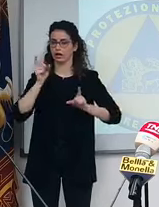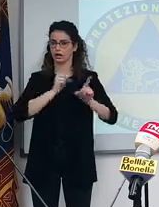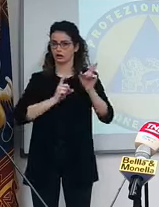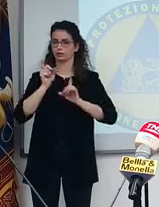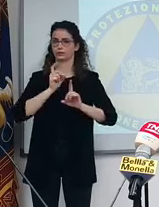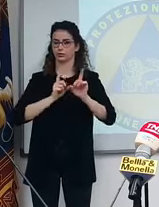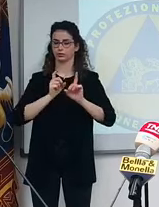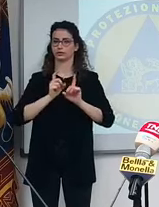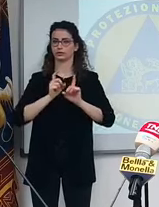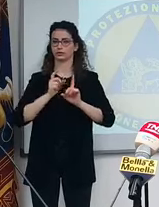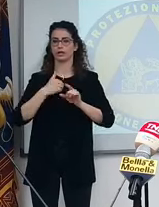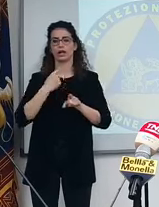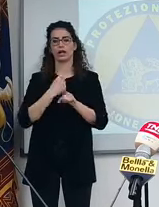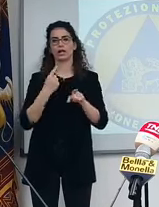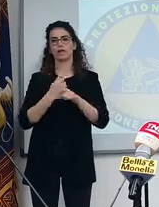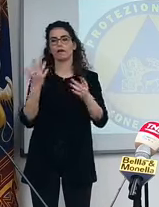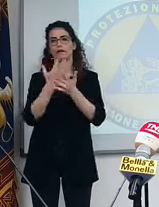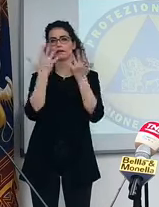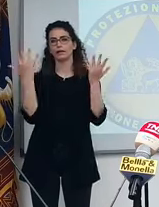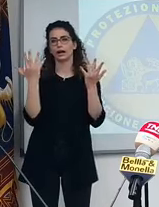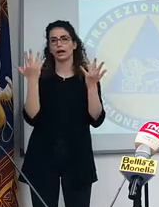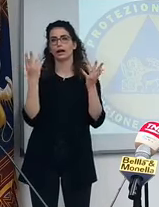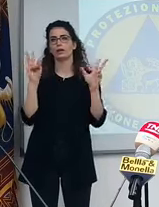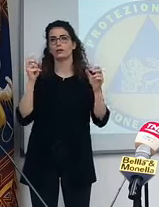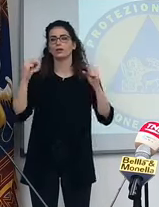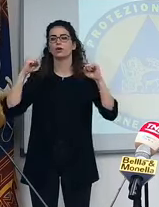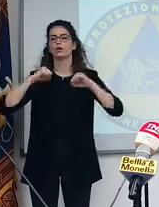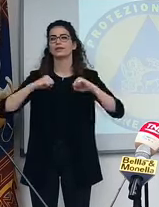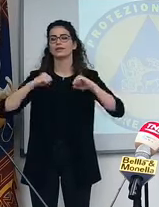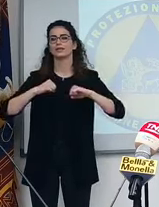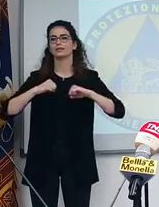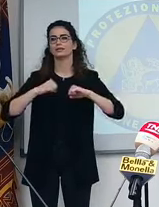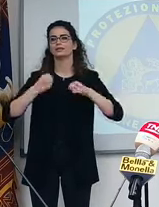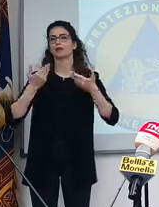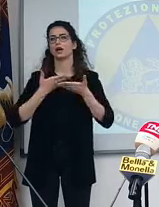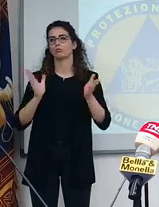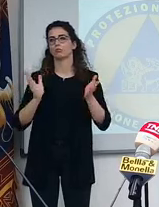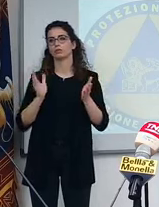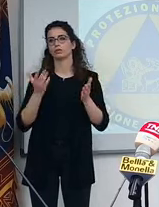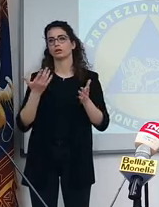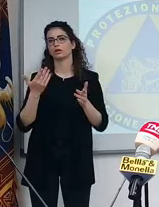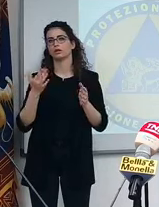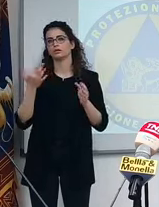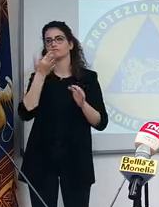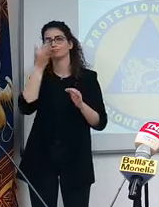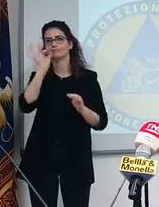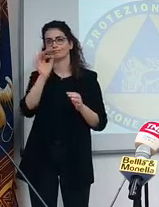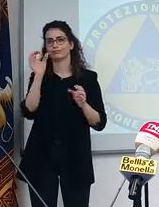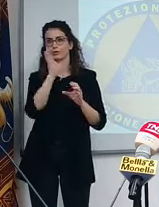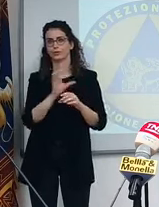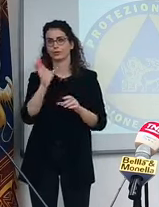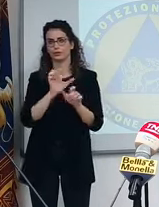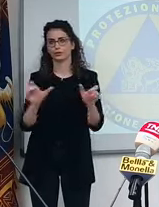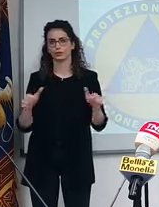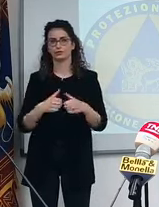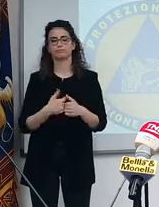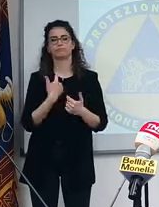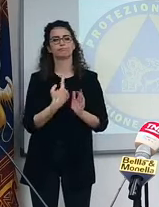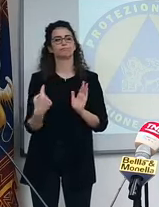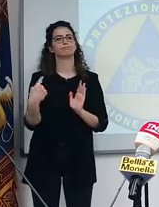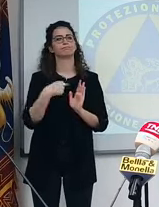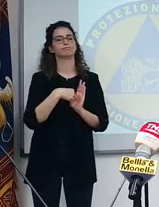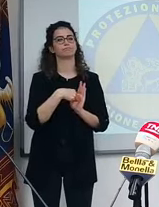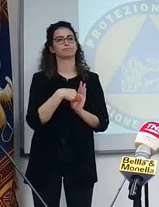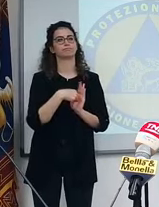chiari sul piano di sanità pubblica riferito ai turisti. Ecco, invece tornando per esempio ai